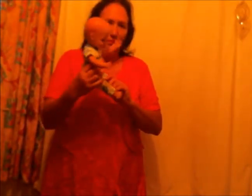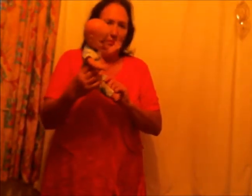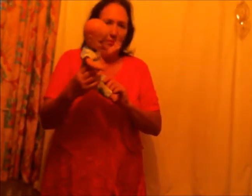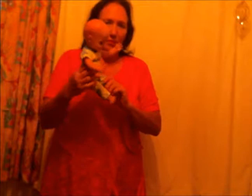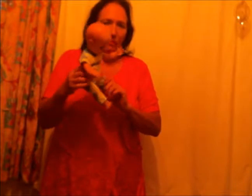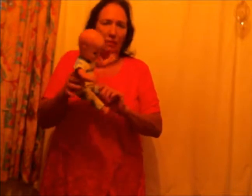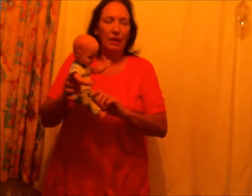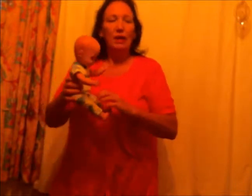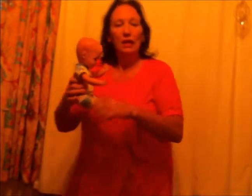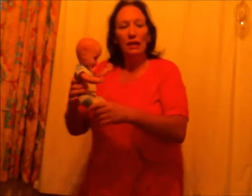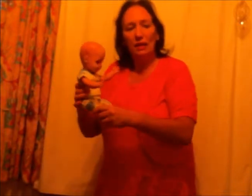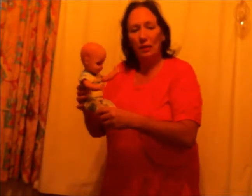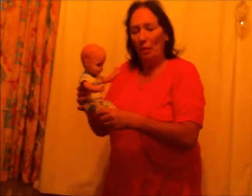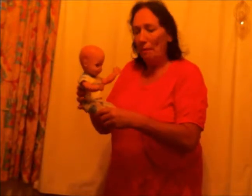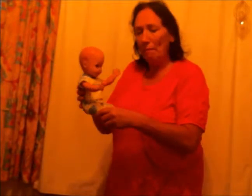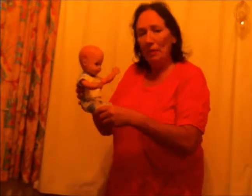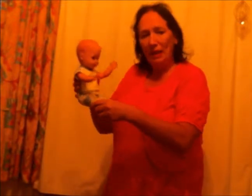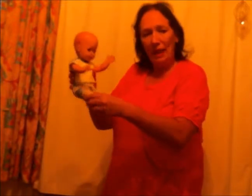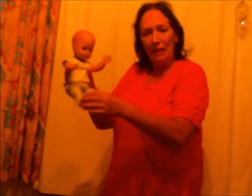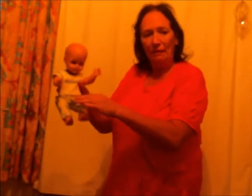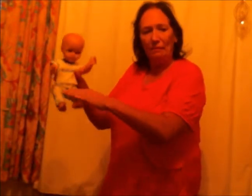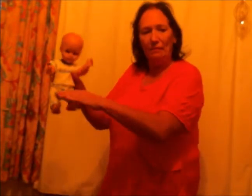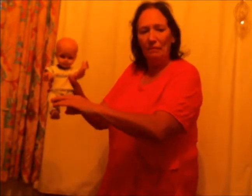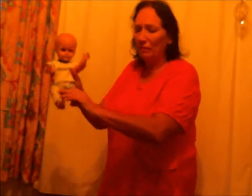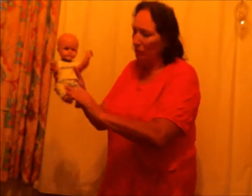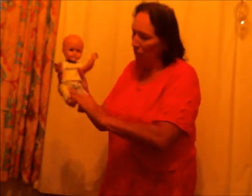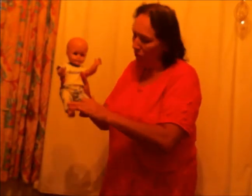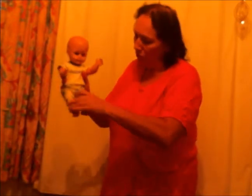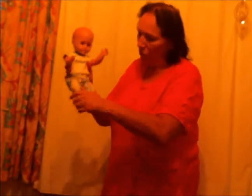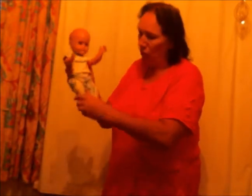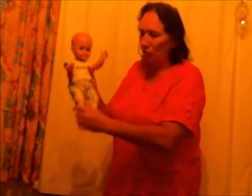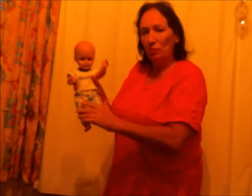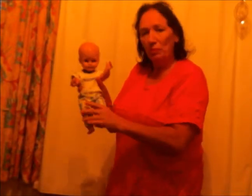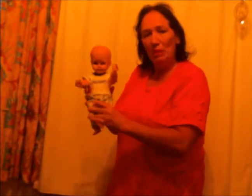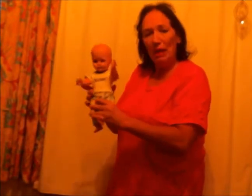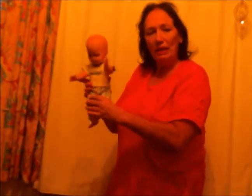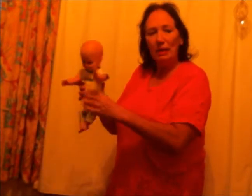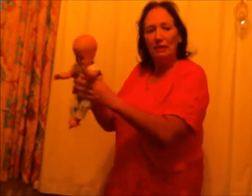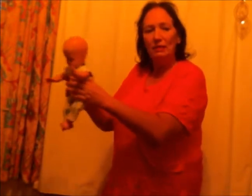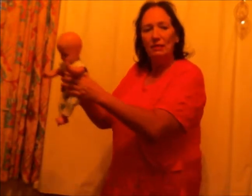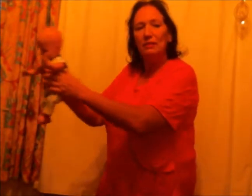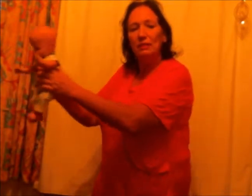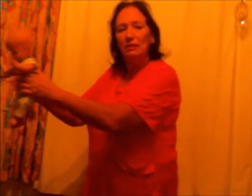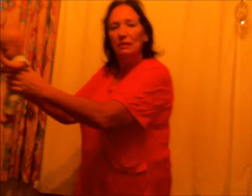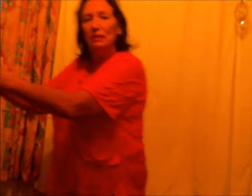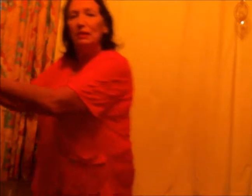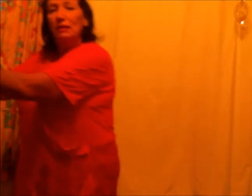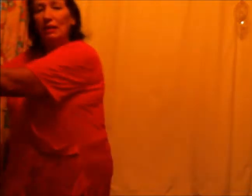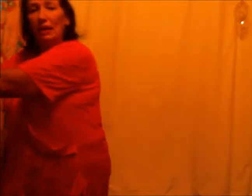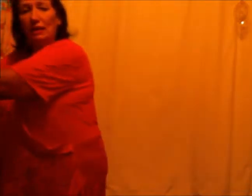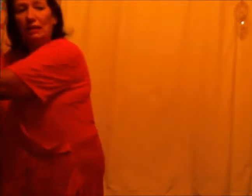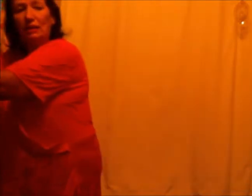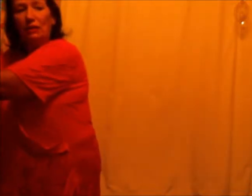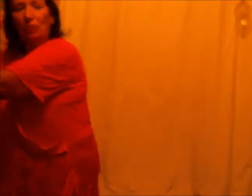Ik breng mijn kind naar de kinderopvang.